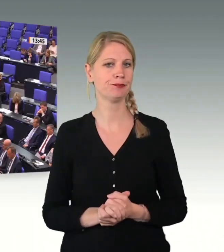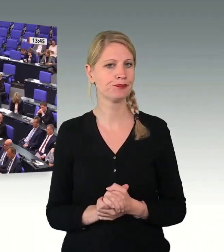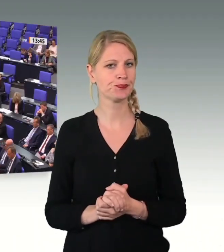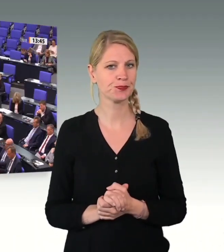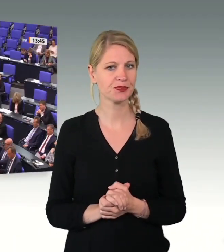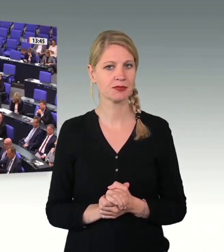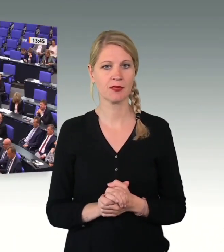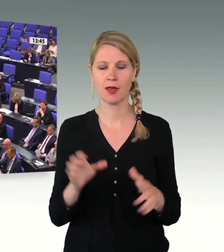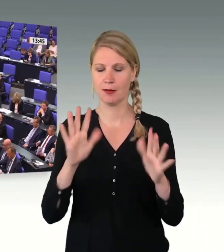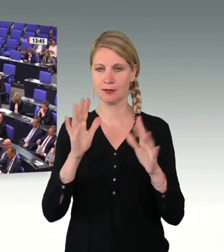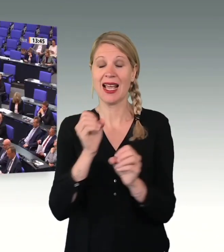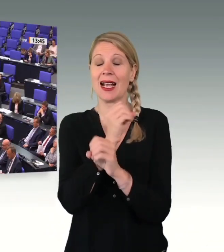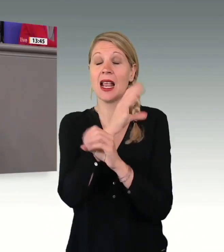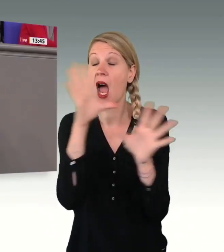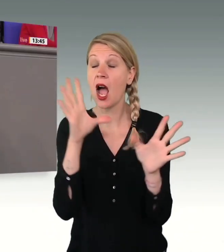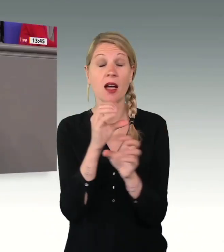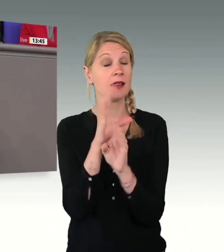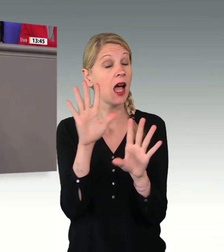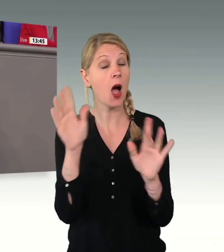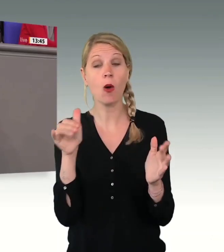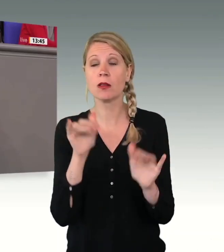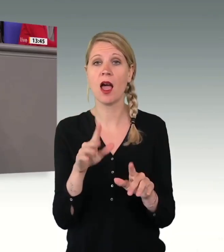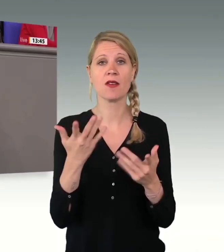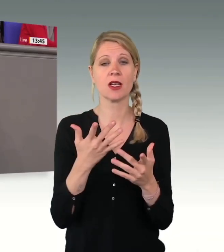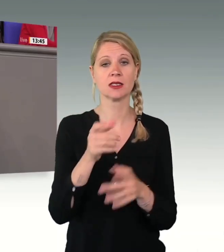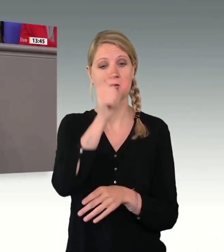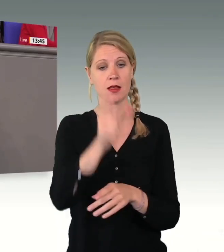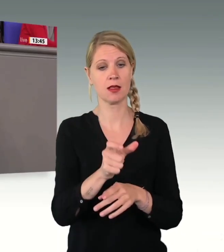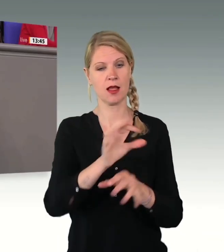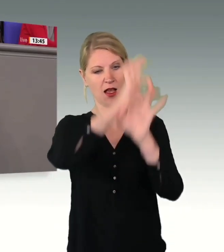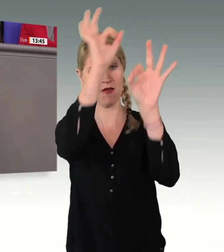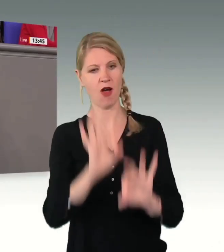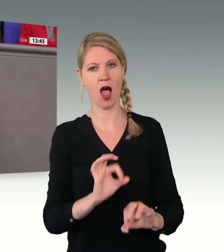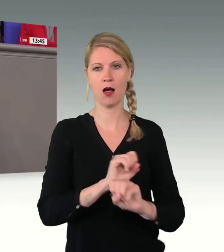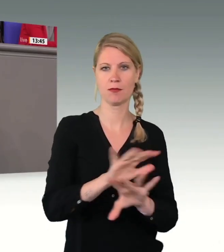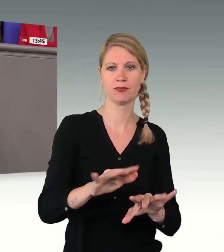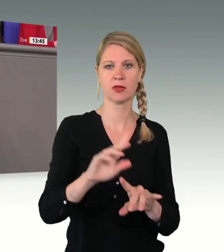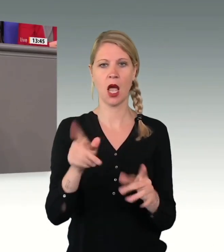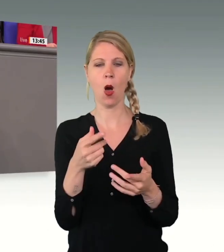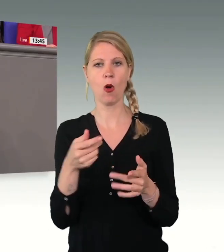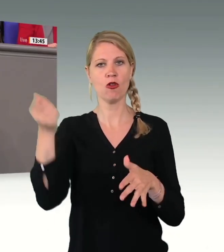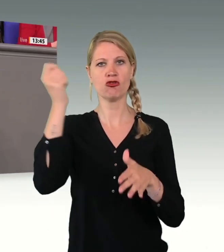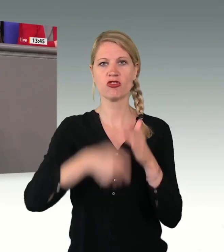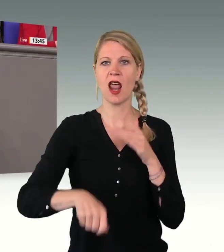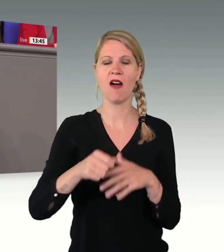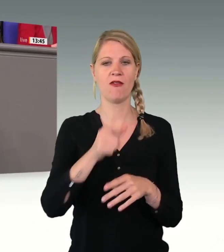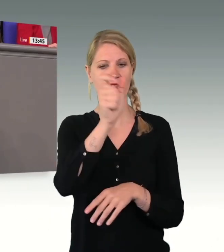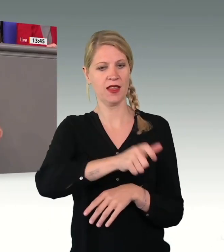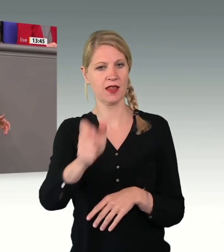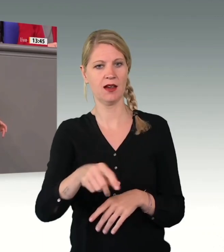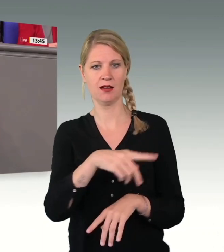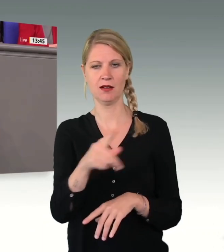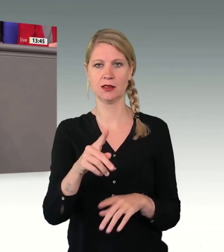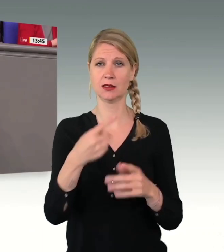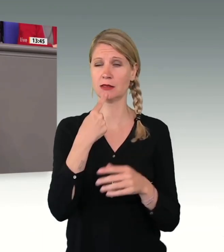Natürlich gibt es auch Straftäter und Gefährder. Nur wenn Sie sagen, die Tanze ist auf der Nase herum in Ihrem Antrag, dann kann ich nur